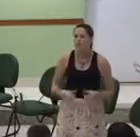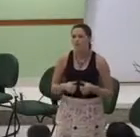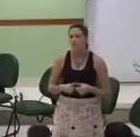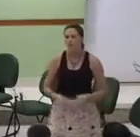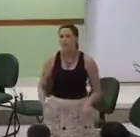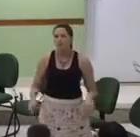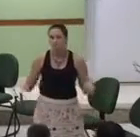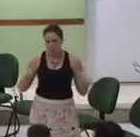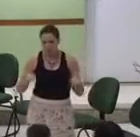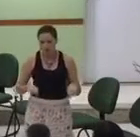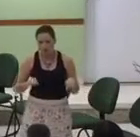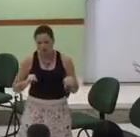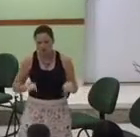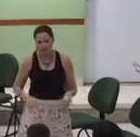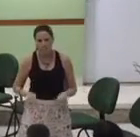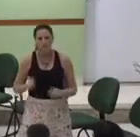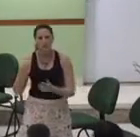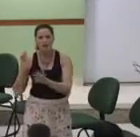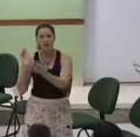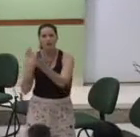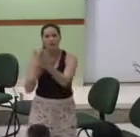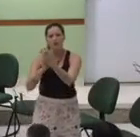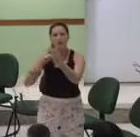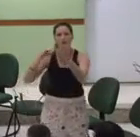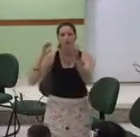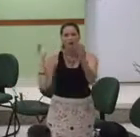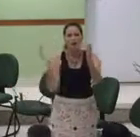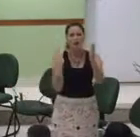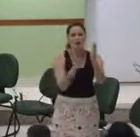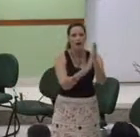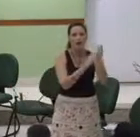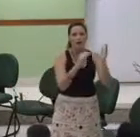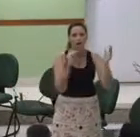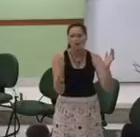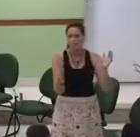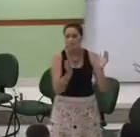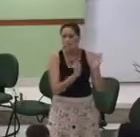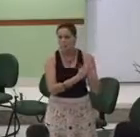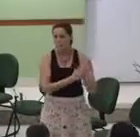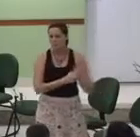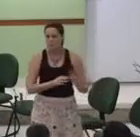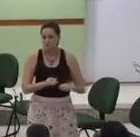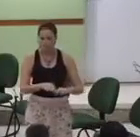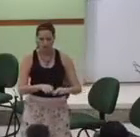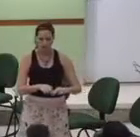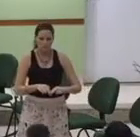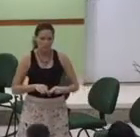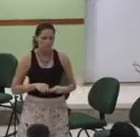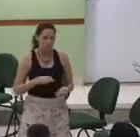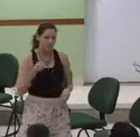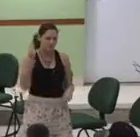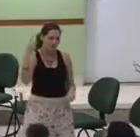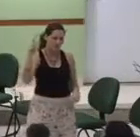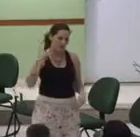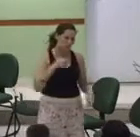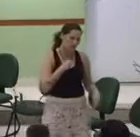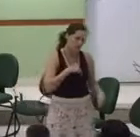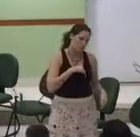Estou aqui pra louvar Por tua misericórdia,